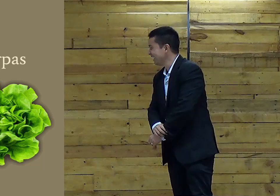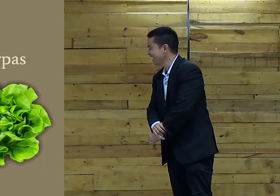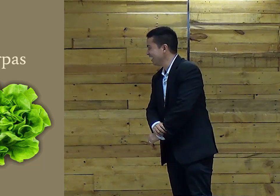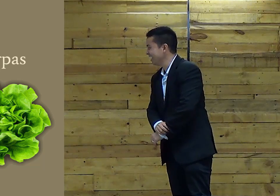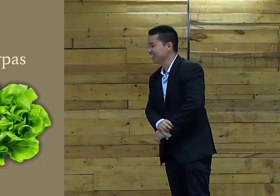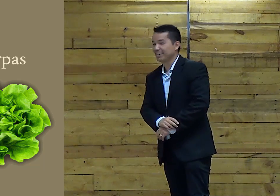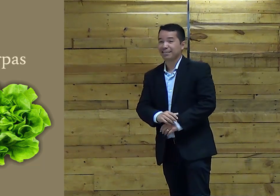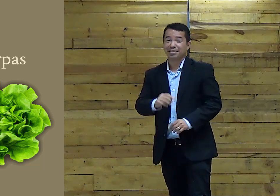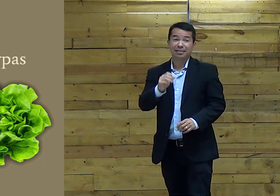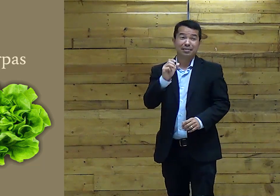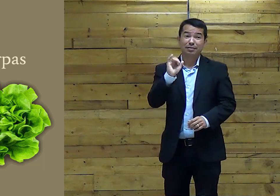colocar